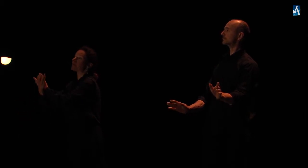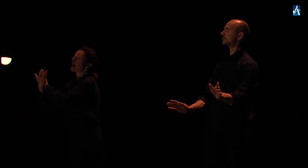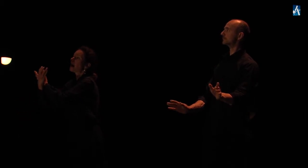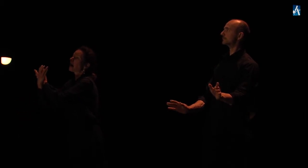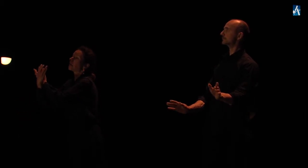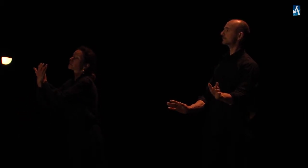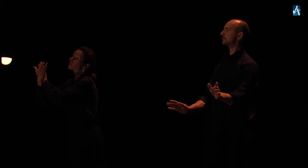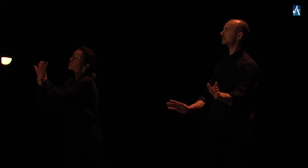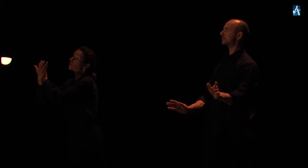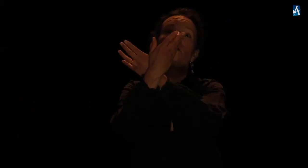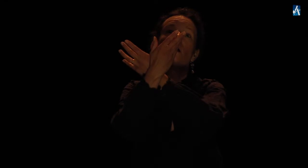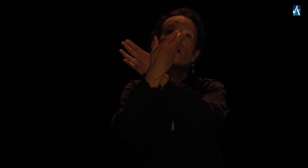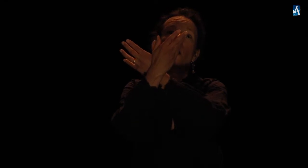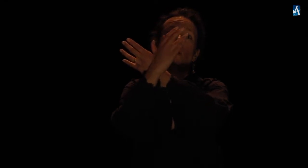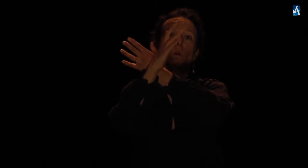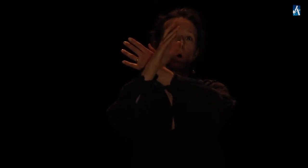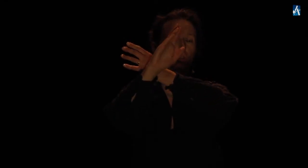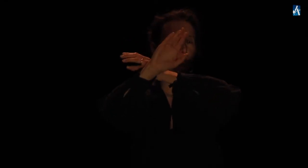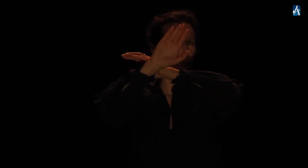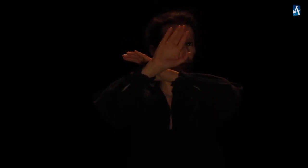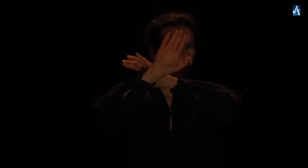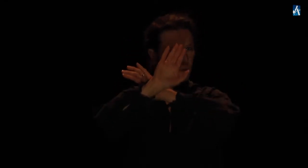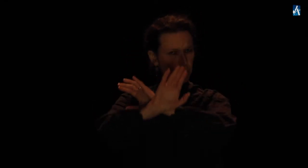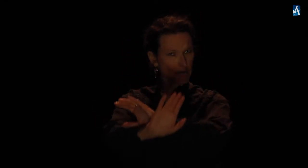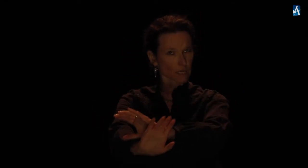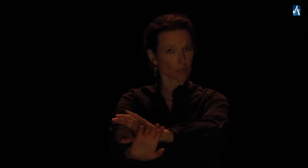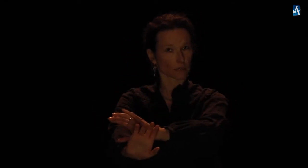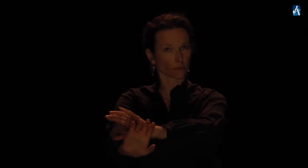amante, L'autre pour ennemie !